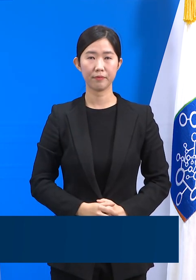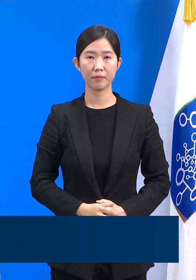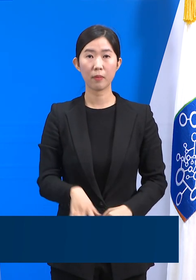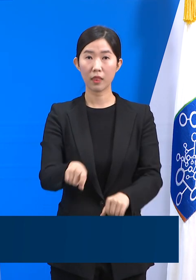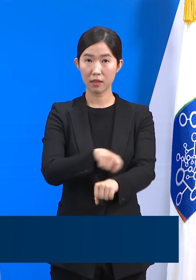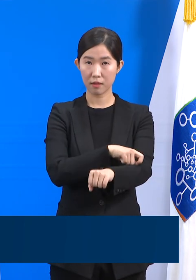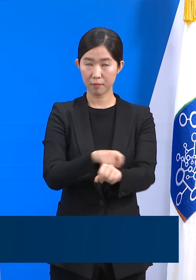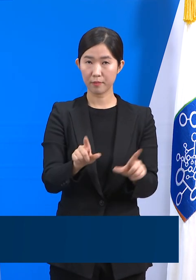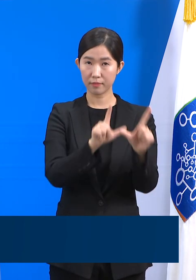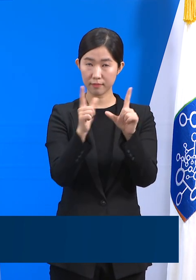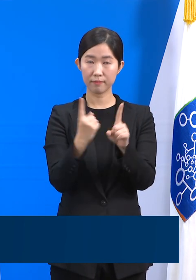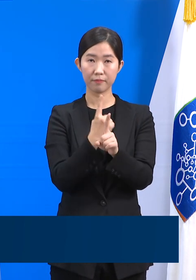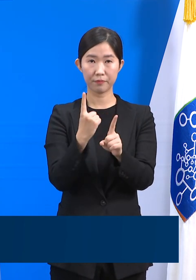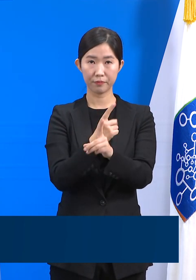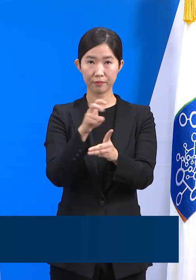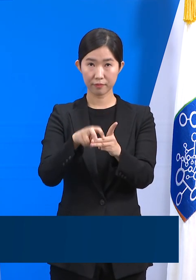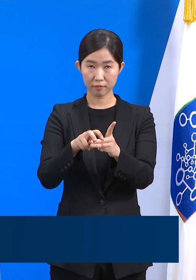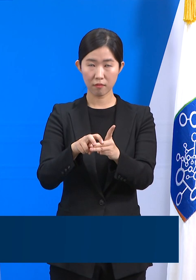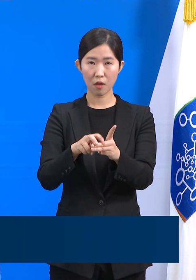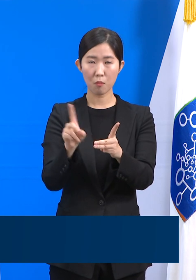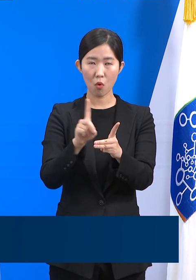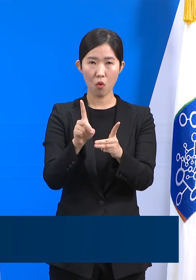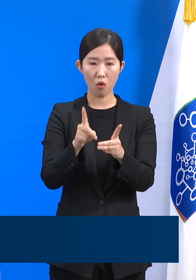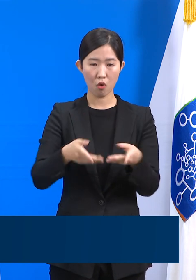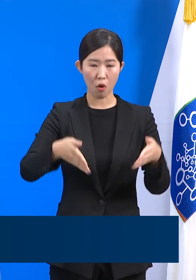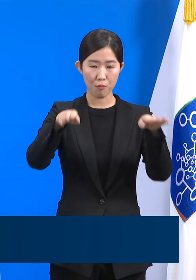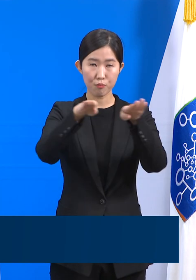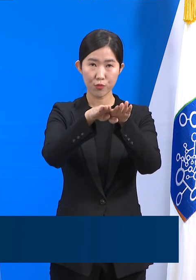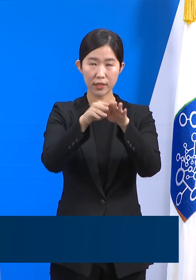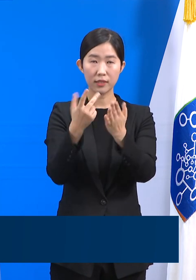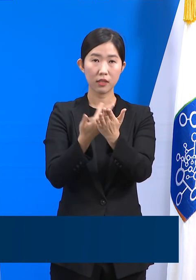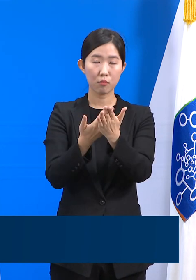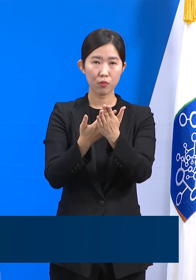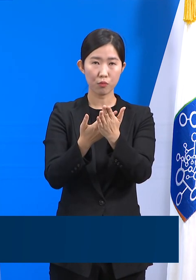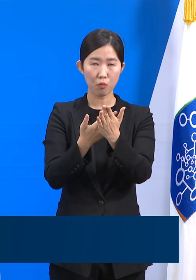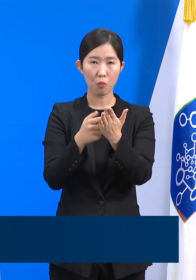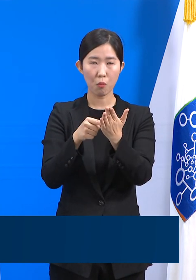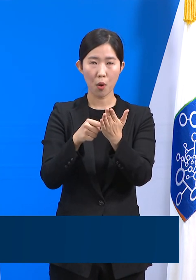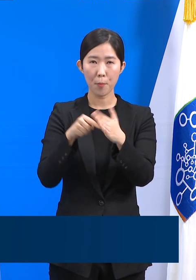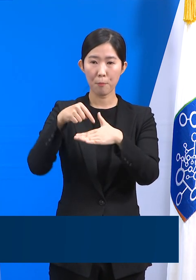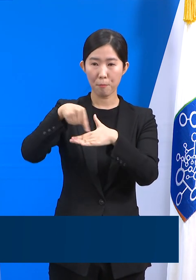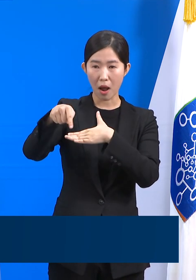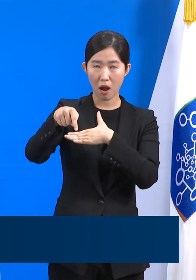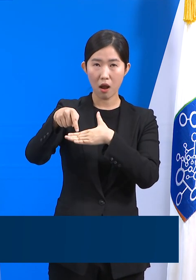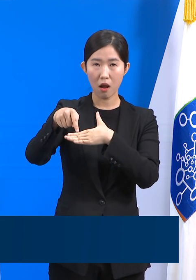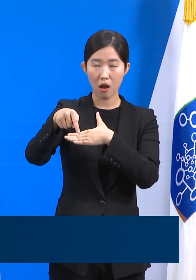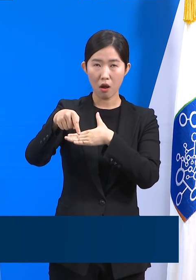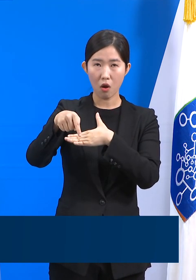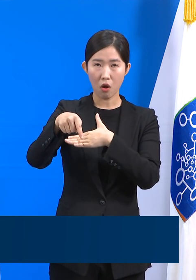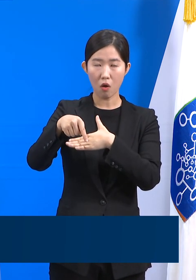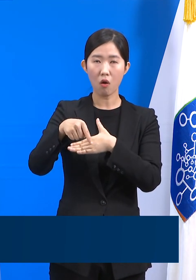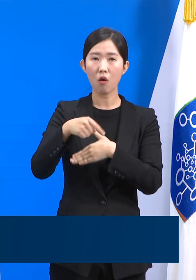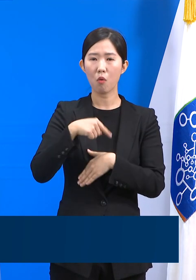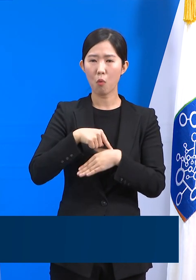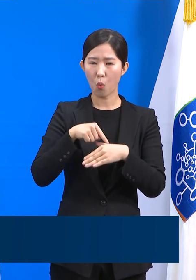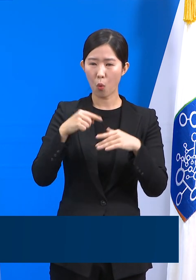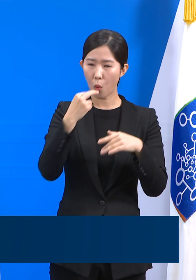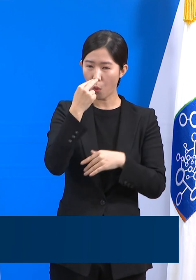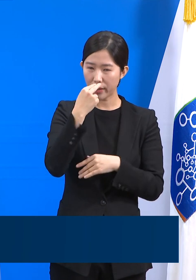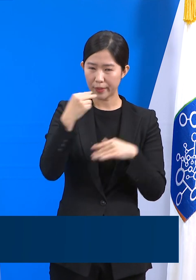특별생활치료센터는 건물 창문마다 이동형 음악기가 설치되어 외부로 나가는 공기는 철저하게 정화되고